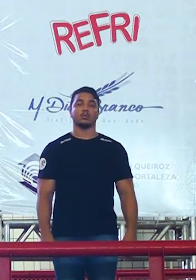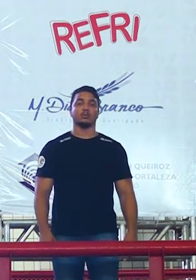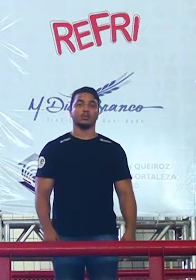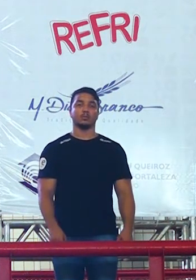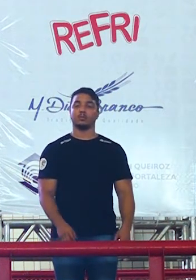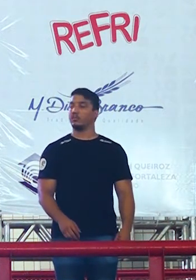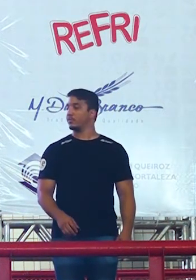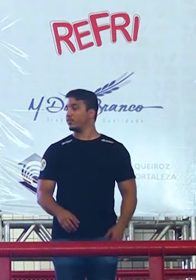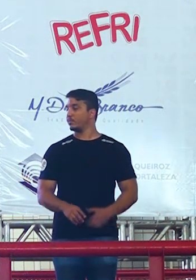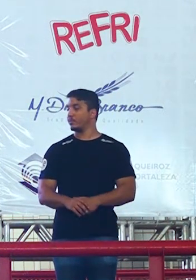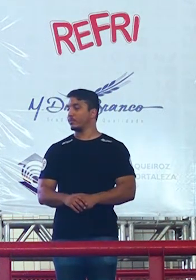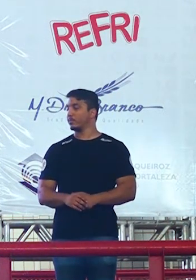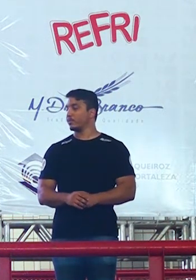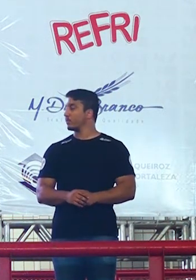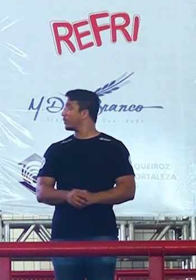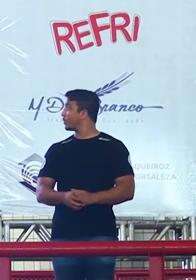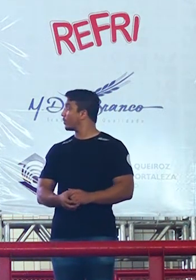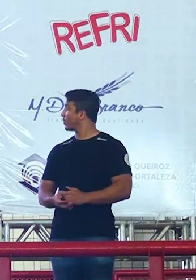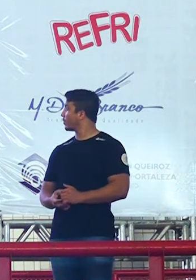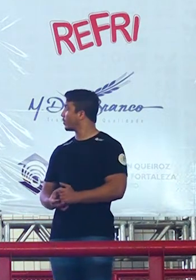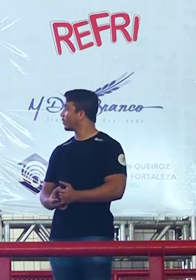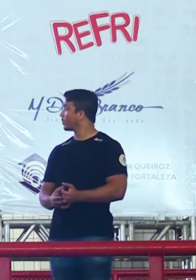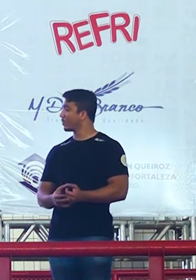chega o momento de você ter sua ajuda